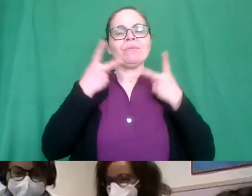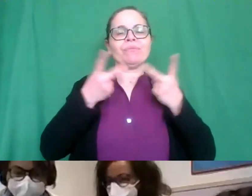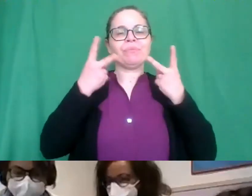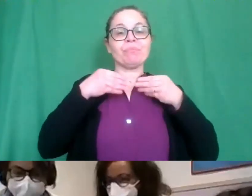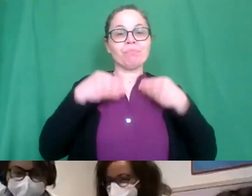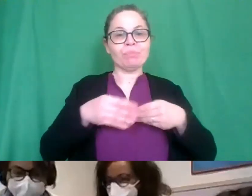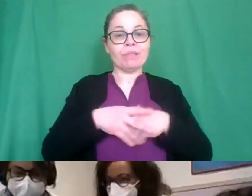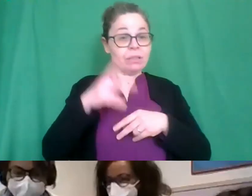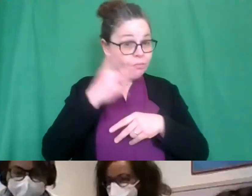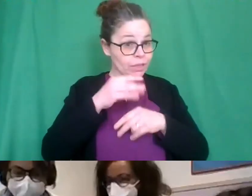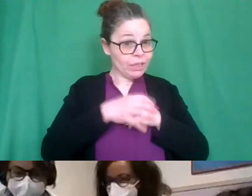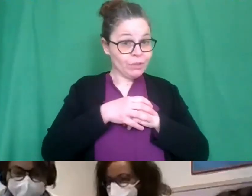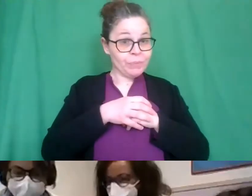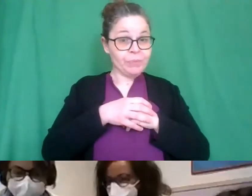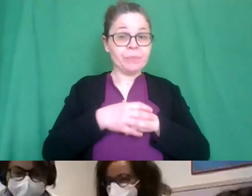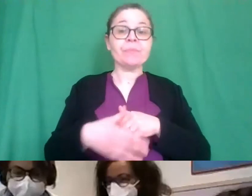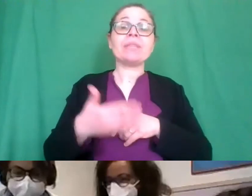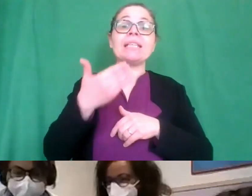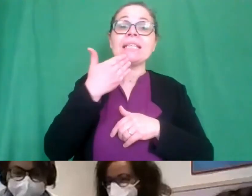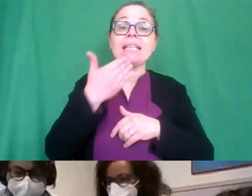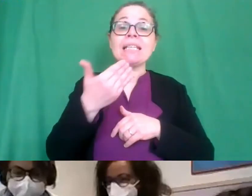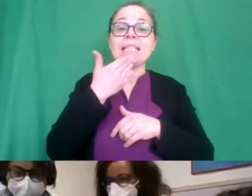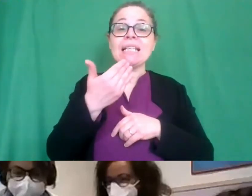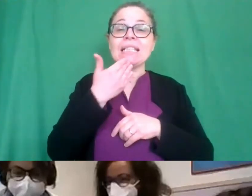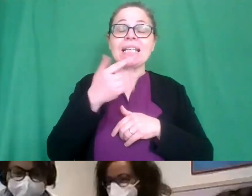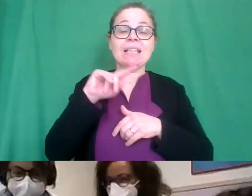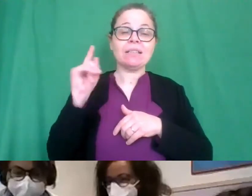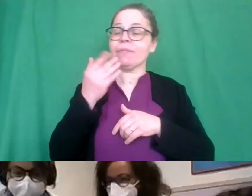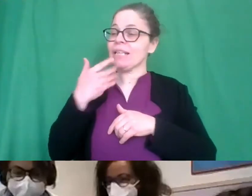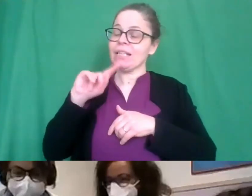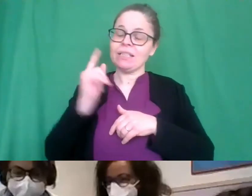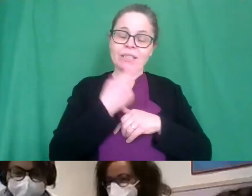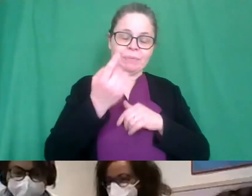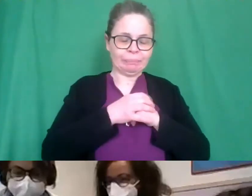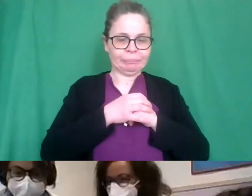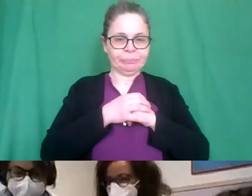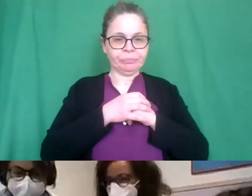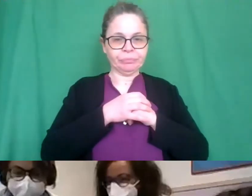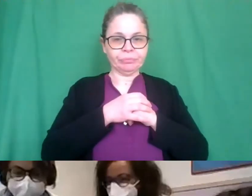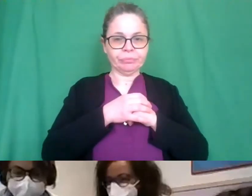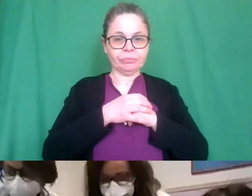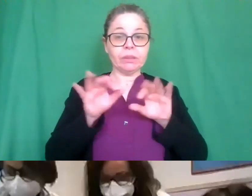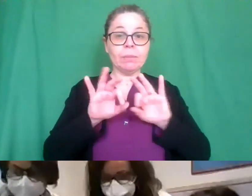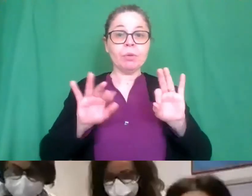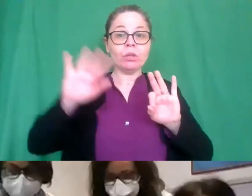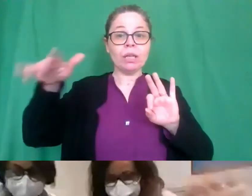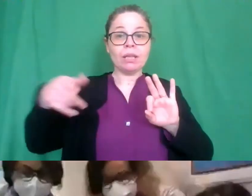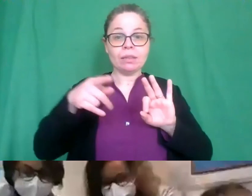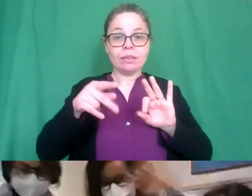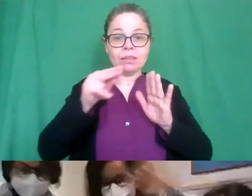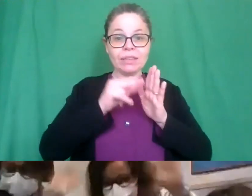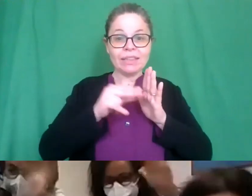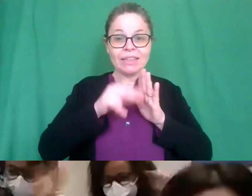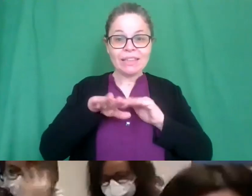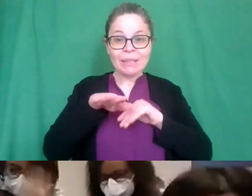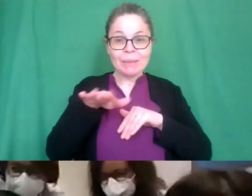grazie grazie grazie grazie a voi grazie vedo che è pronta anche Enrica Ferrone con